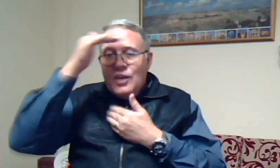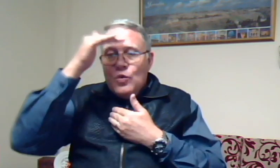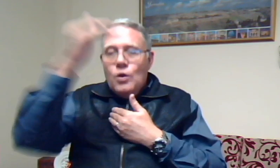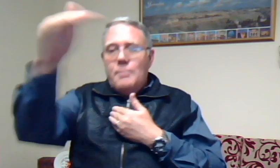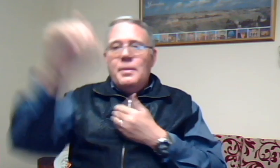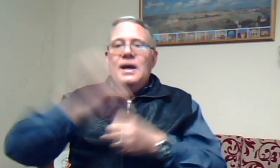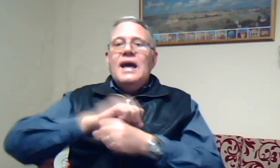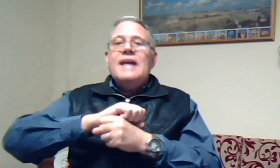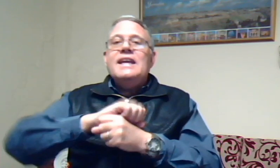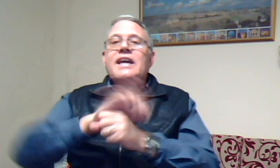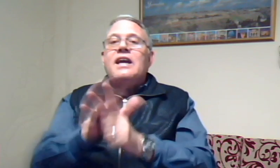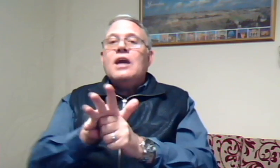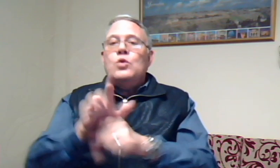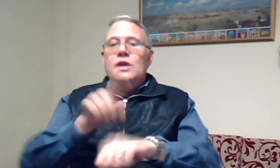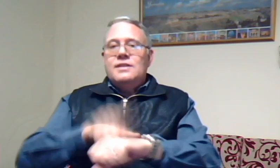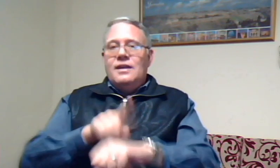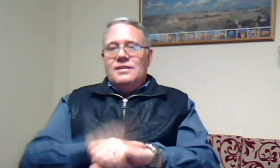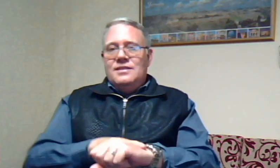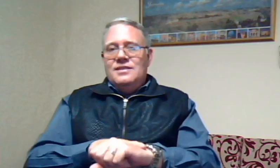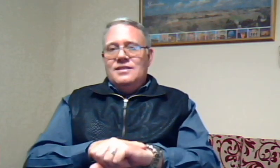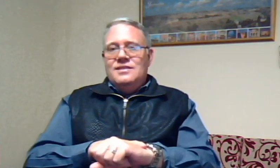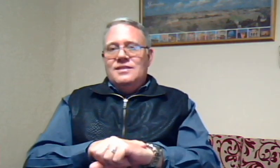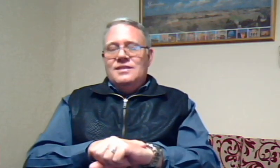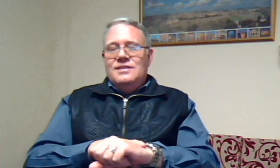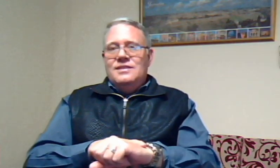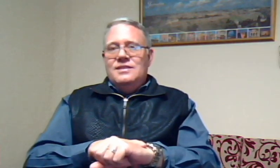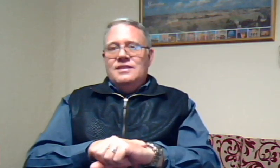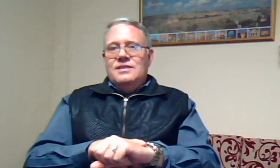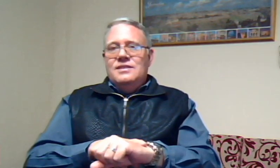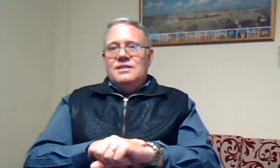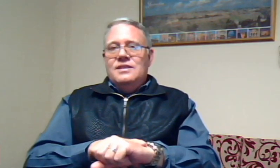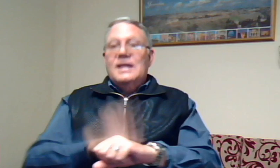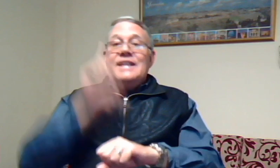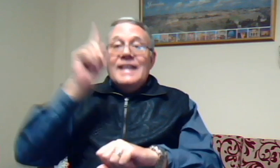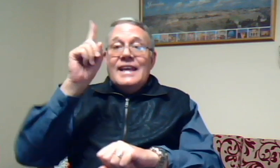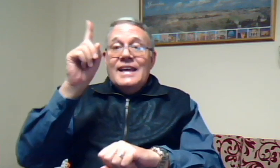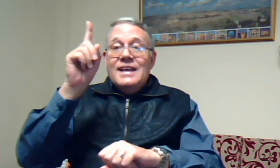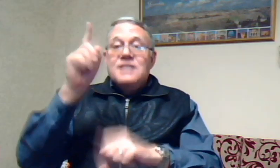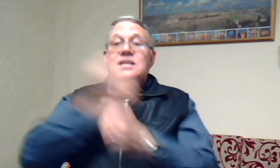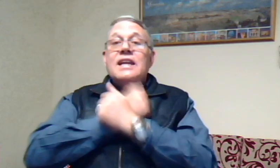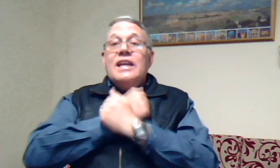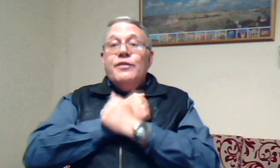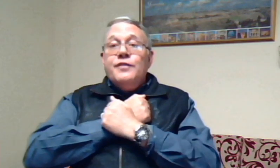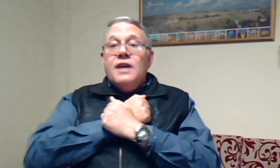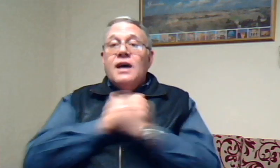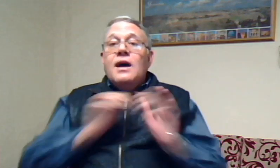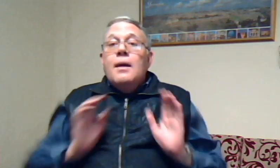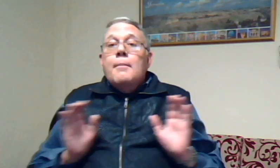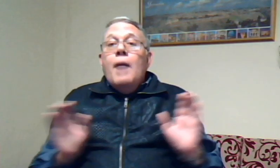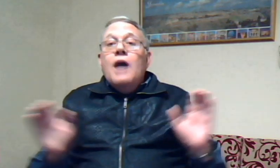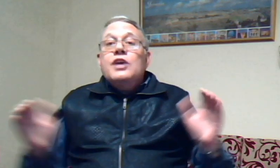Hoop In die Corona Tud Die Heere Se Liefde Maak jou